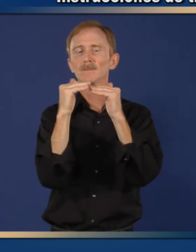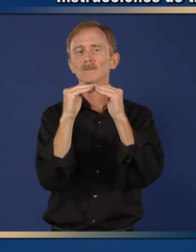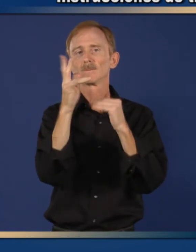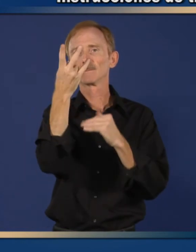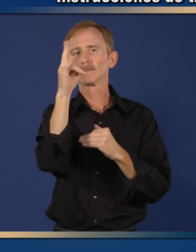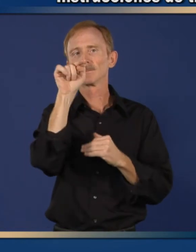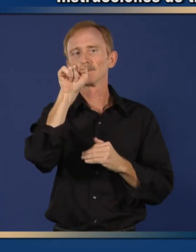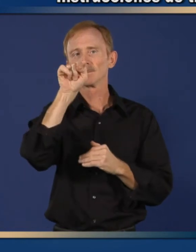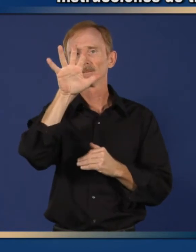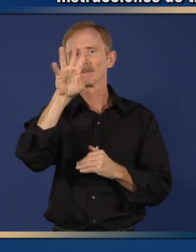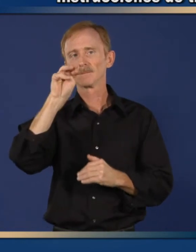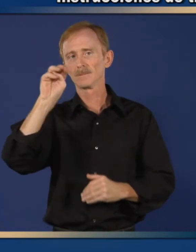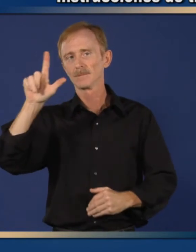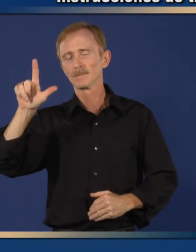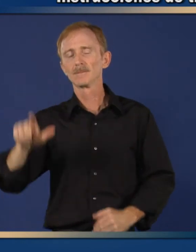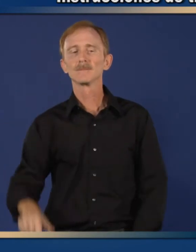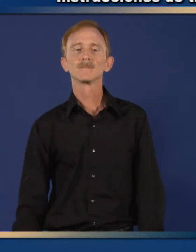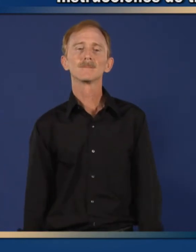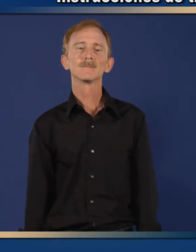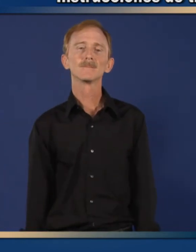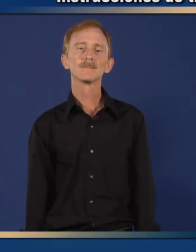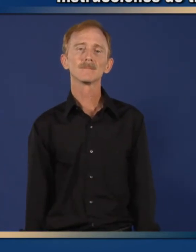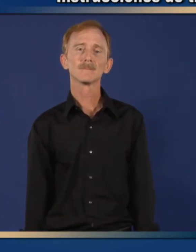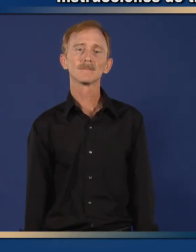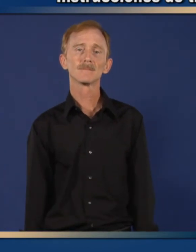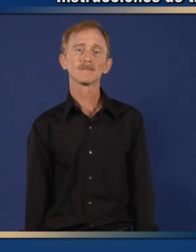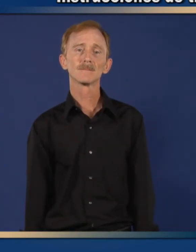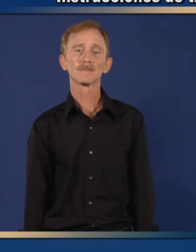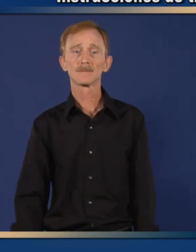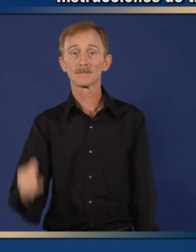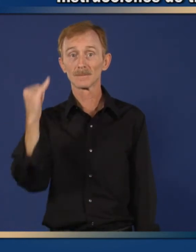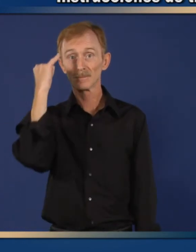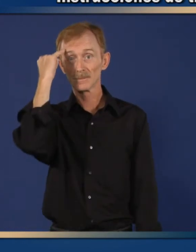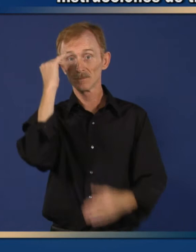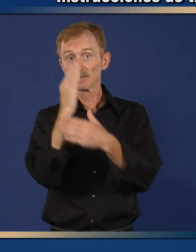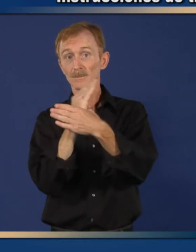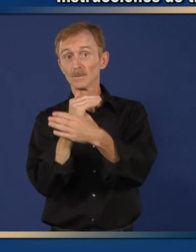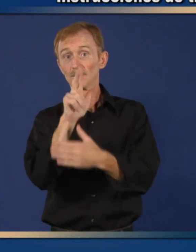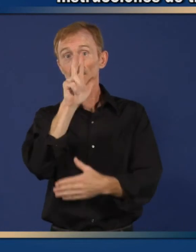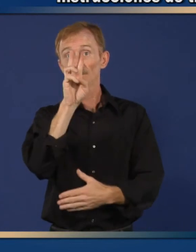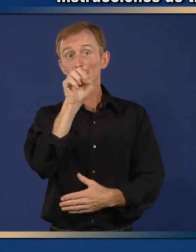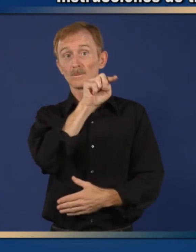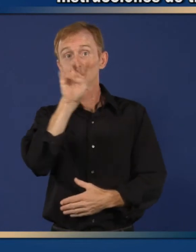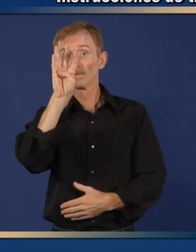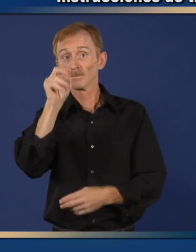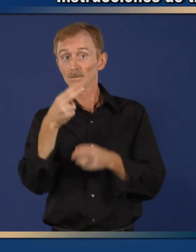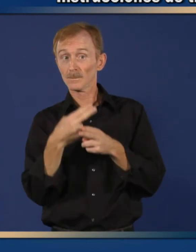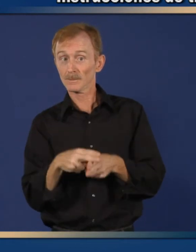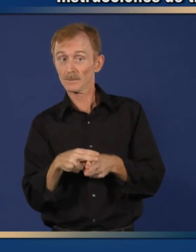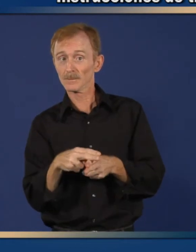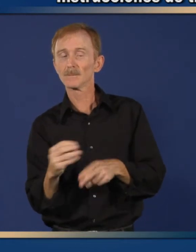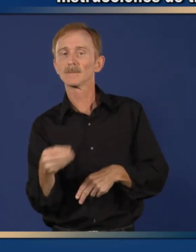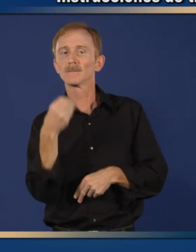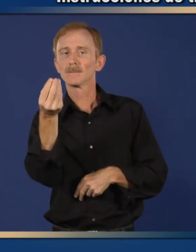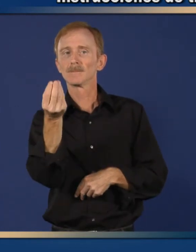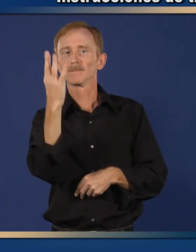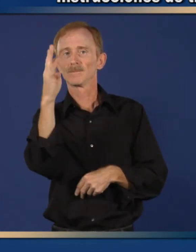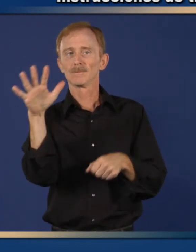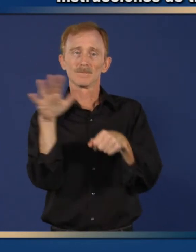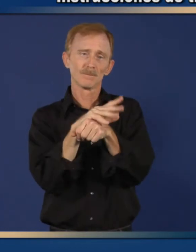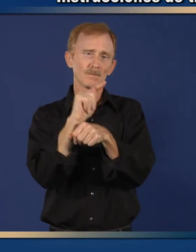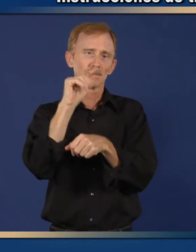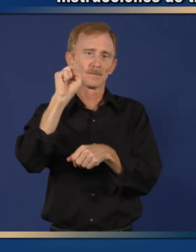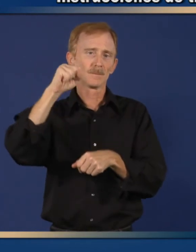y media o 17.5 mililitros de la mezcla de ciprofloxacin. Si el niño pesa de 36 a 40